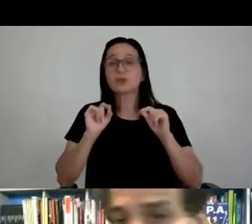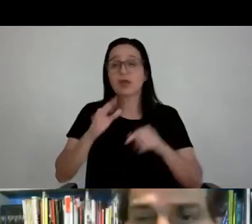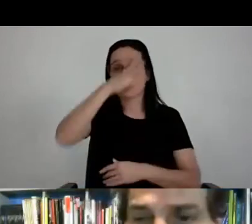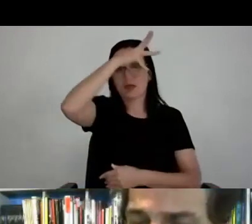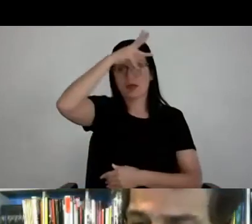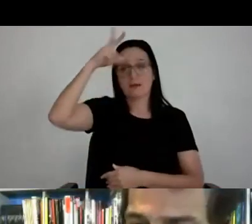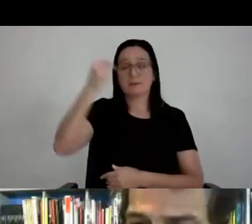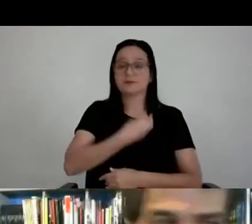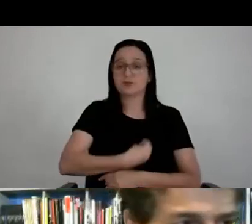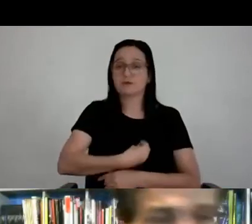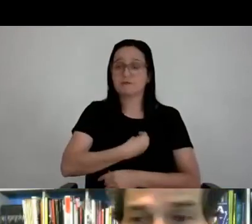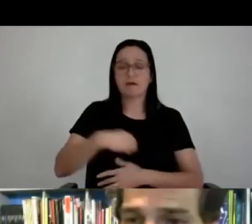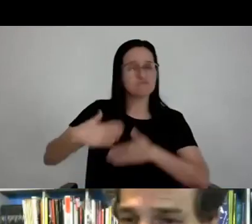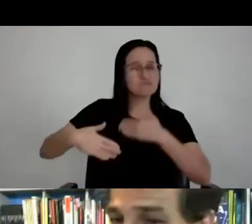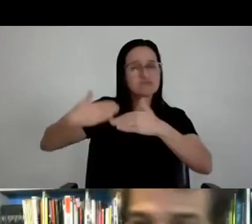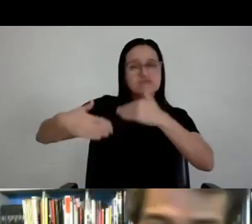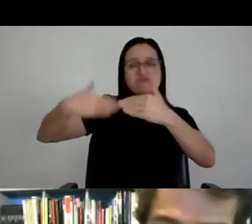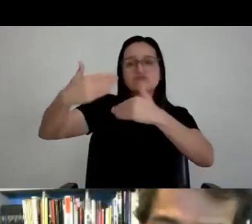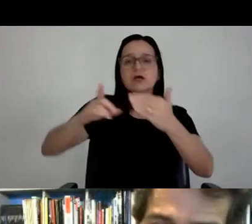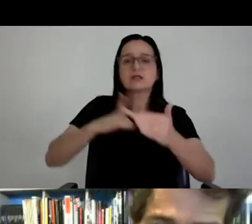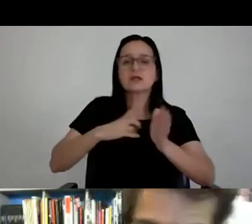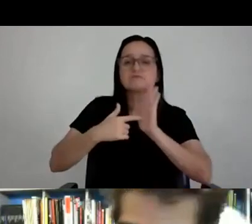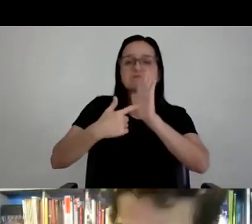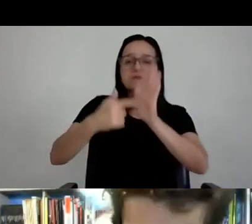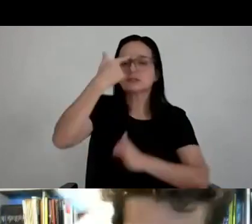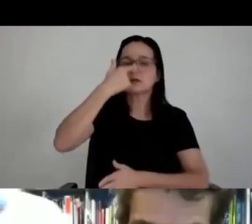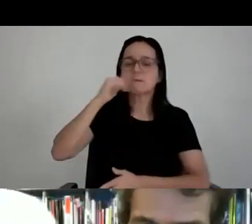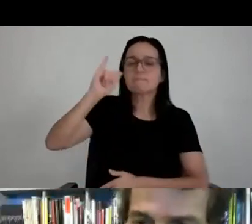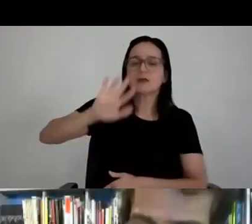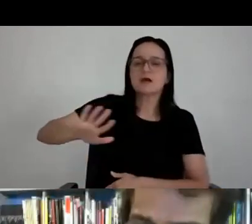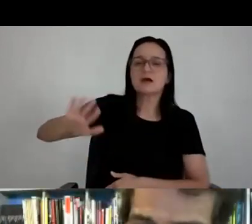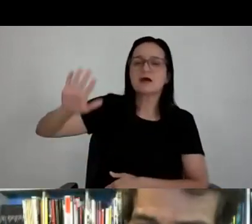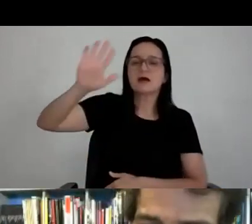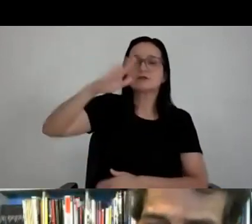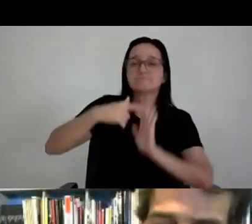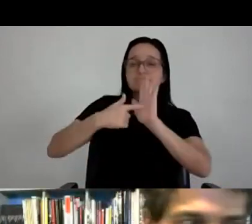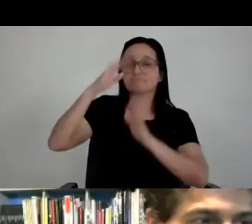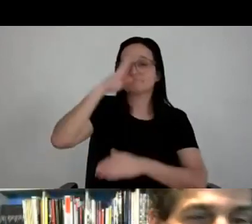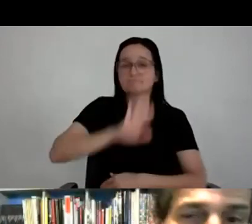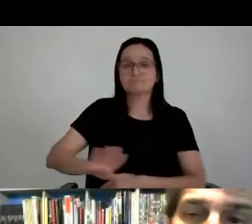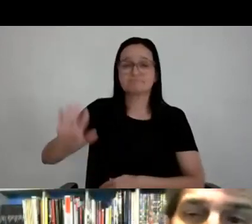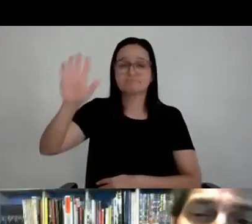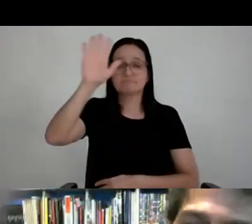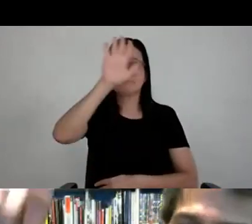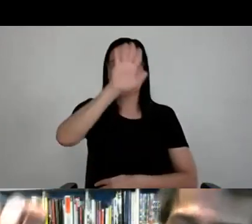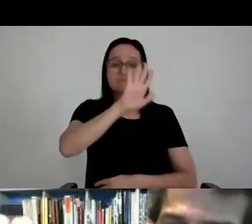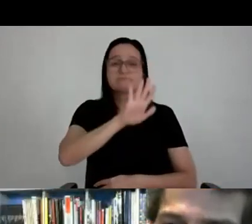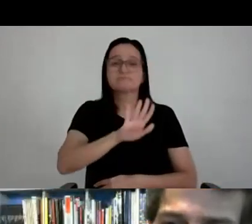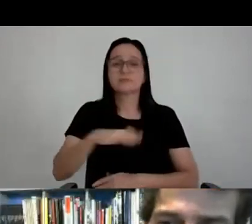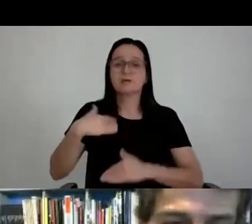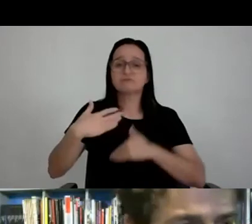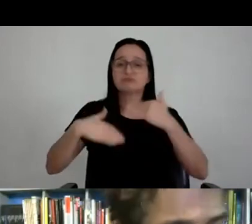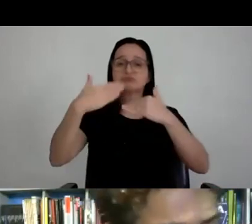ela prosperou, porque essa imagem rendeu uma imagem nacional, uma visibilidade muito grande, e prosperou muito.